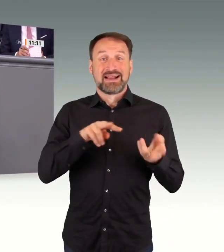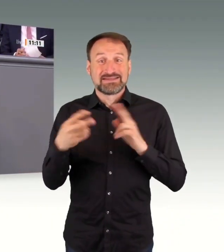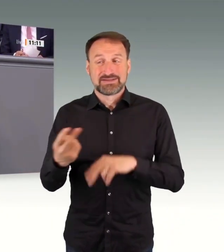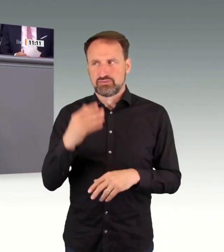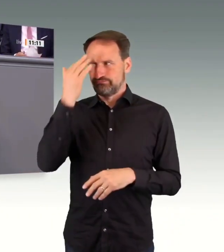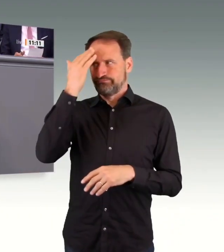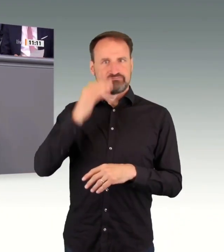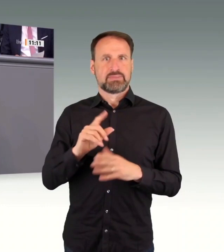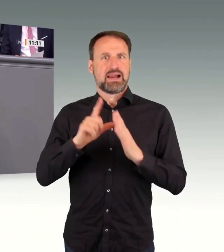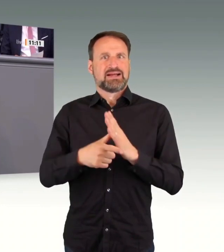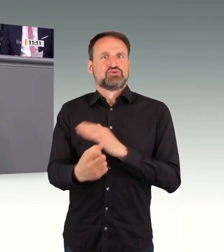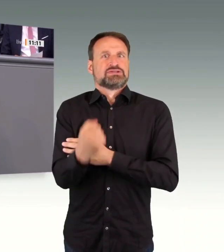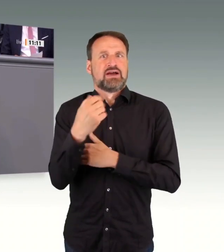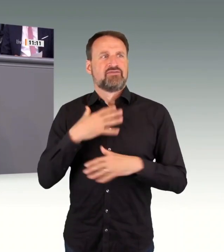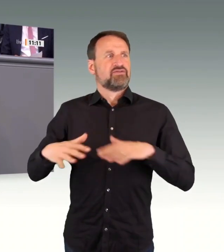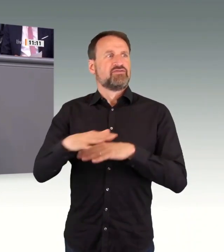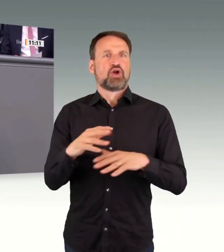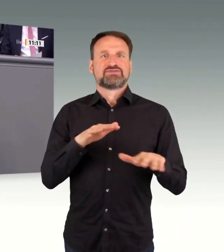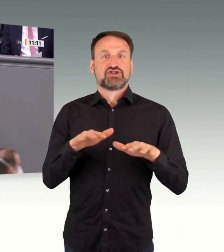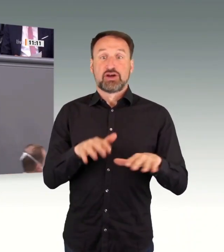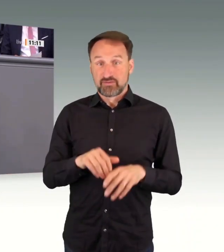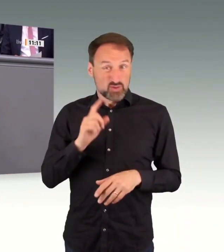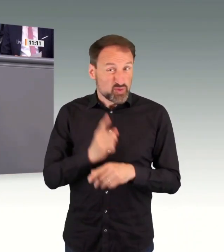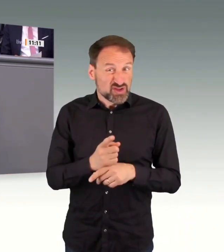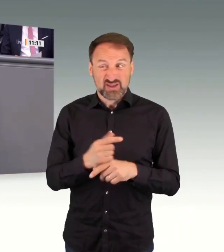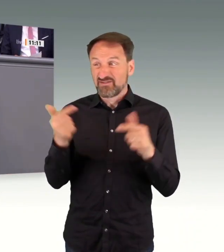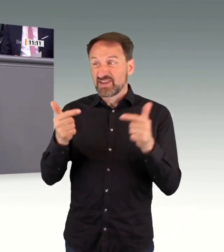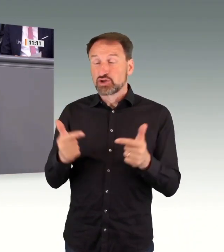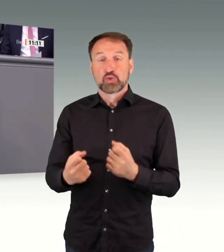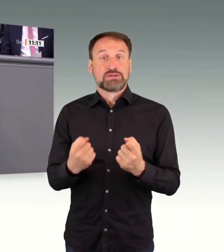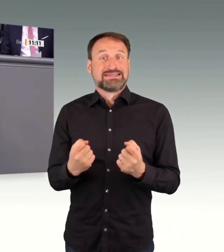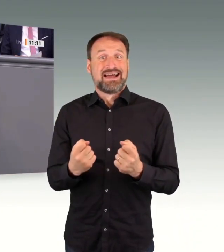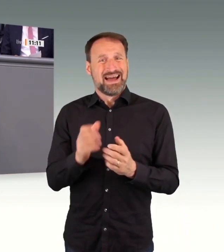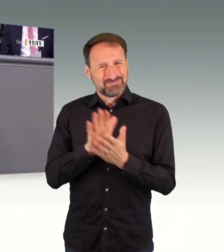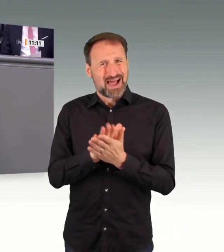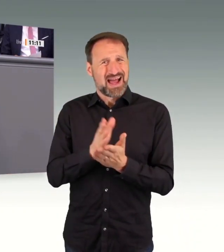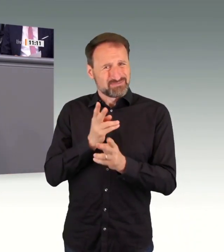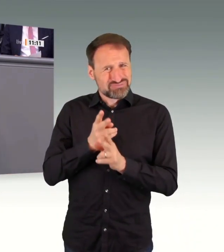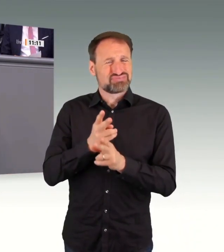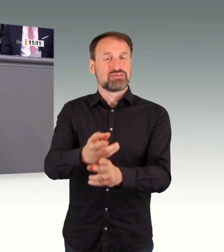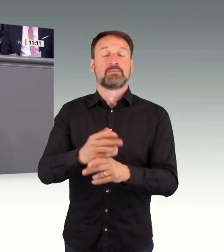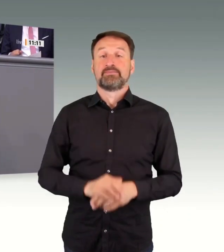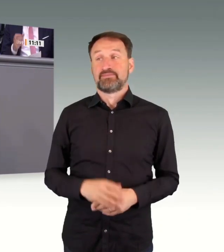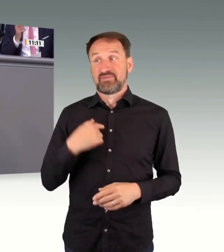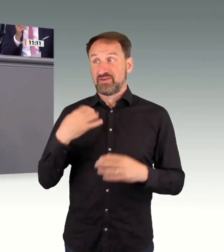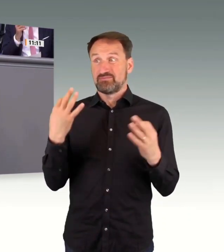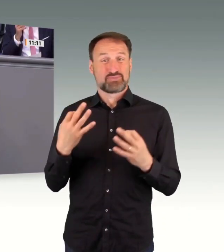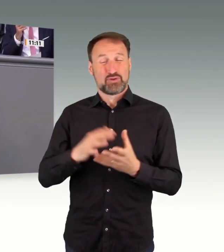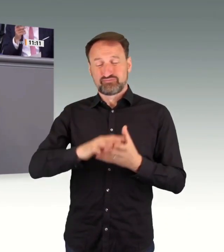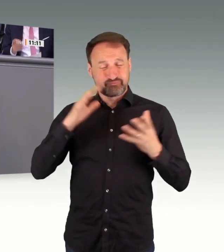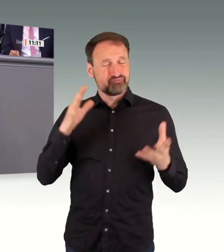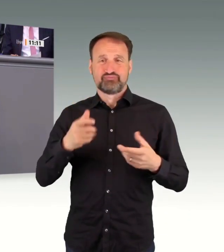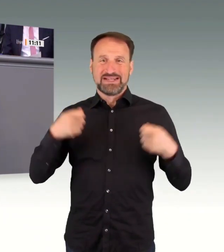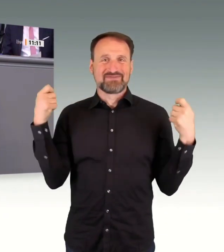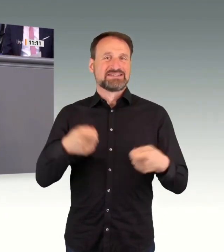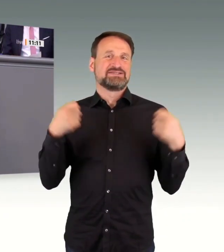und der Erhalt der Versorgungssicherheit. Wir brauchen umfassende Investitionen, und zwar nicht irgendwann, sondern jetzt, meine Damen